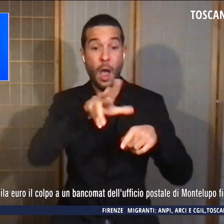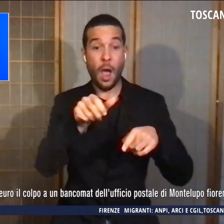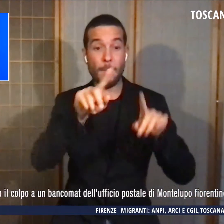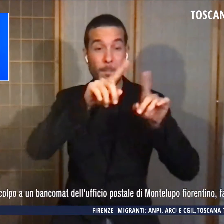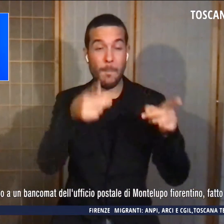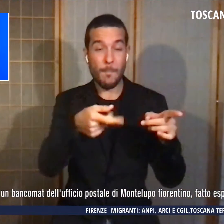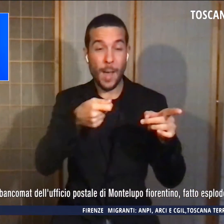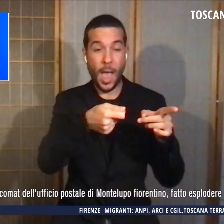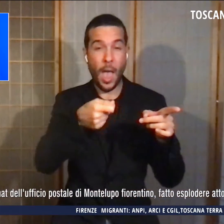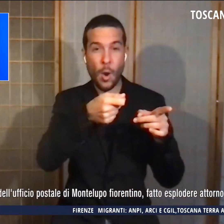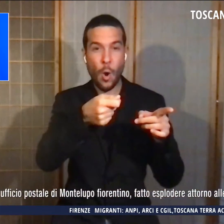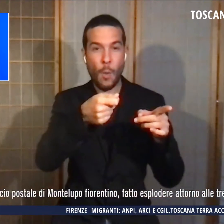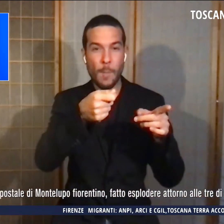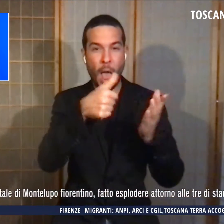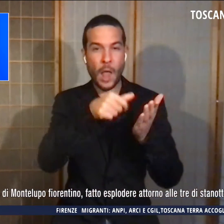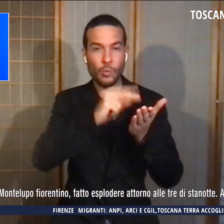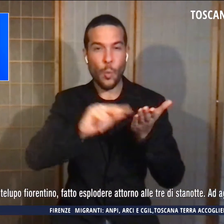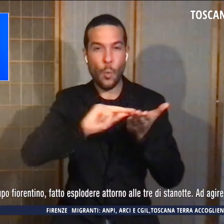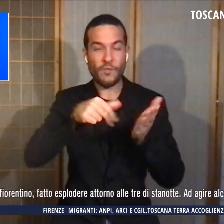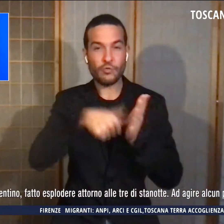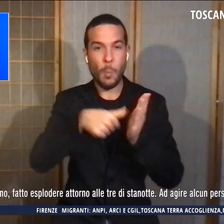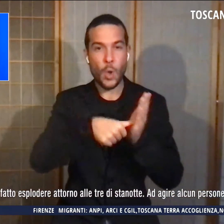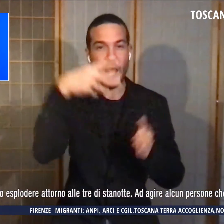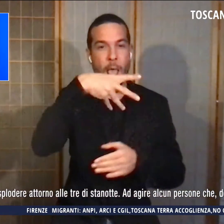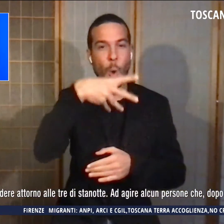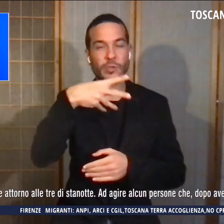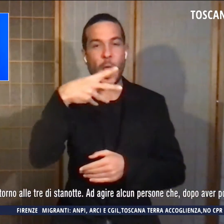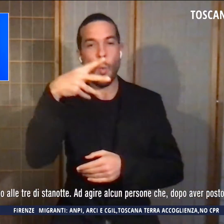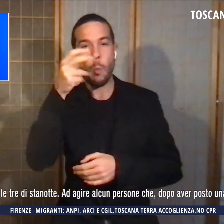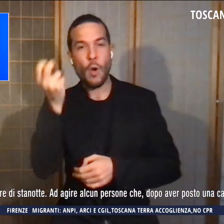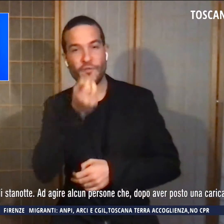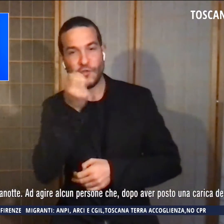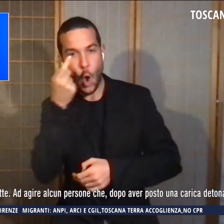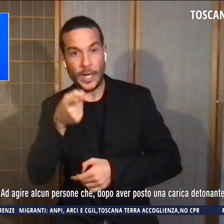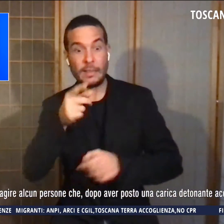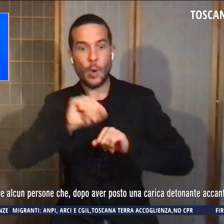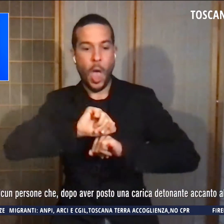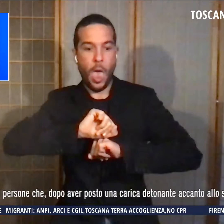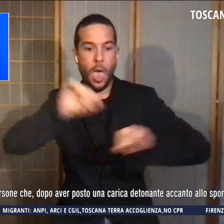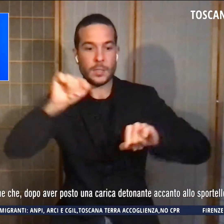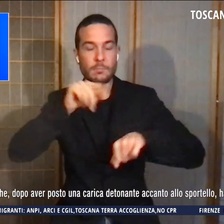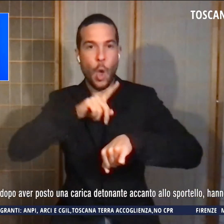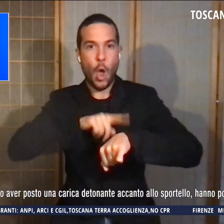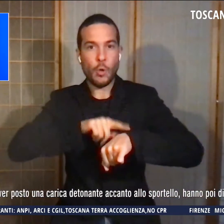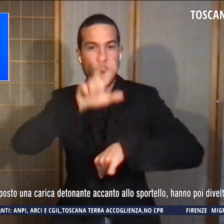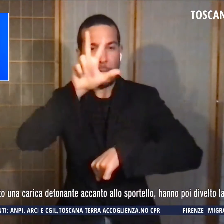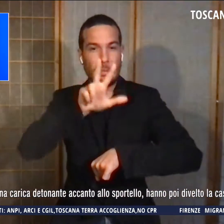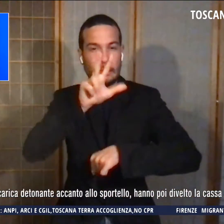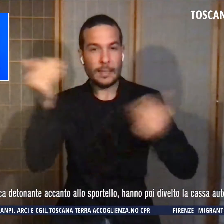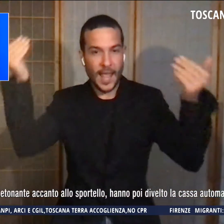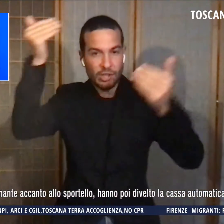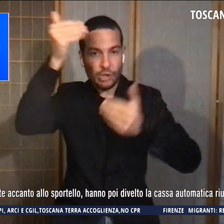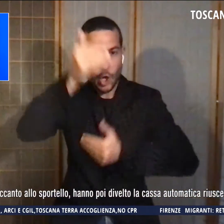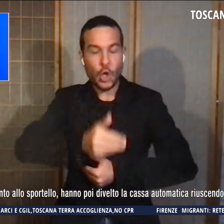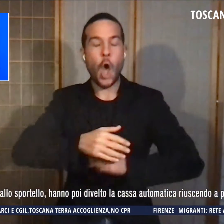di Montelupo Fiorentino fatto esplodere attorno alle 3 di stanotte. Ad agire alcune